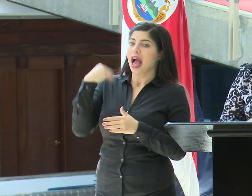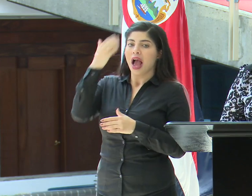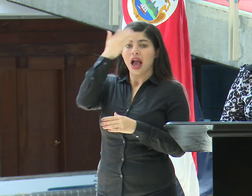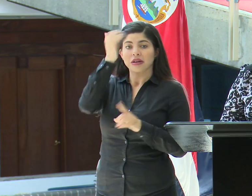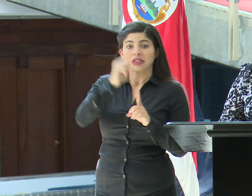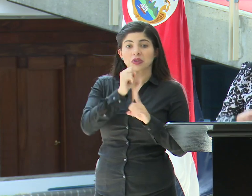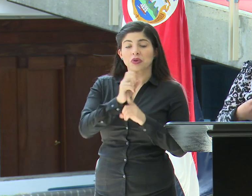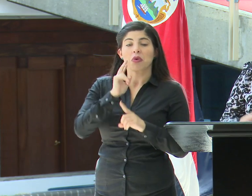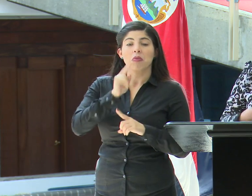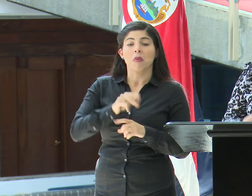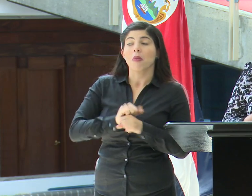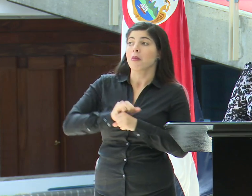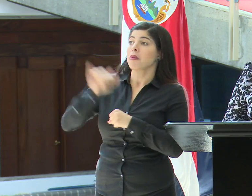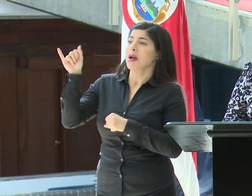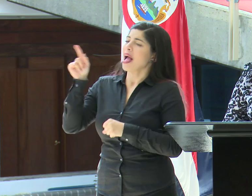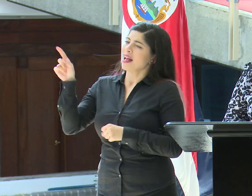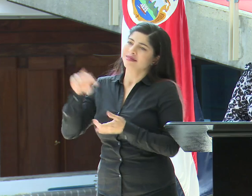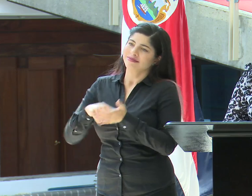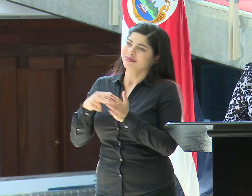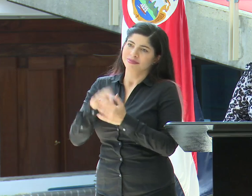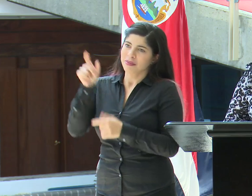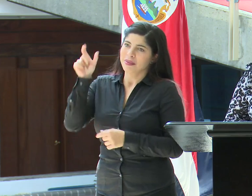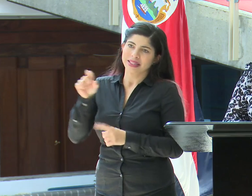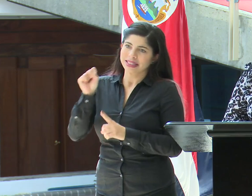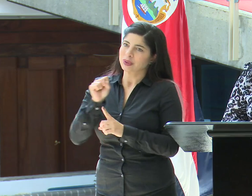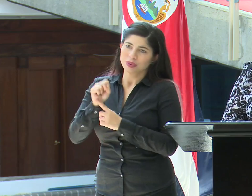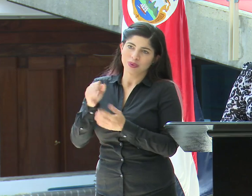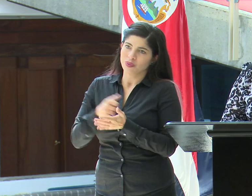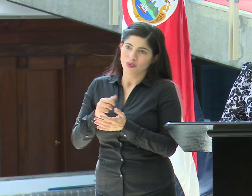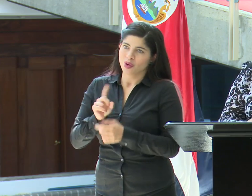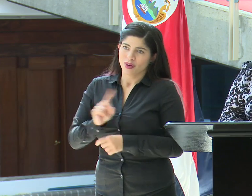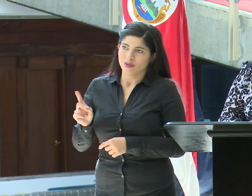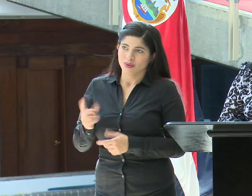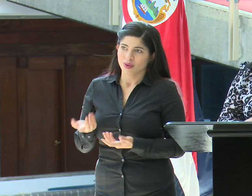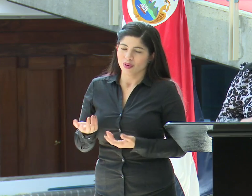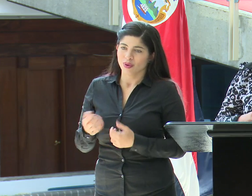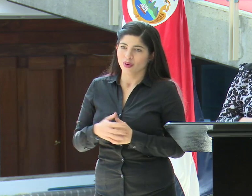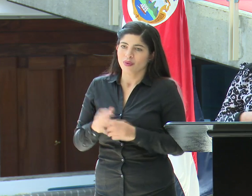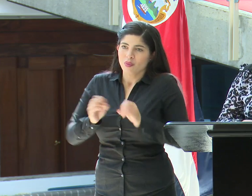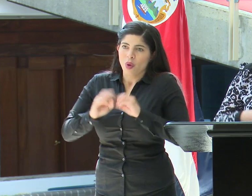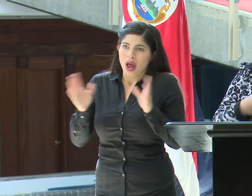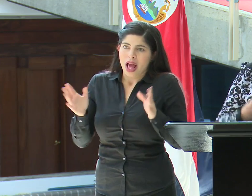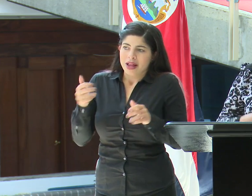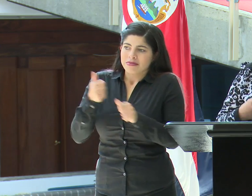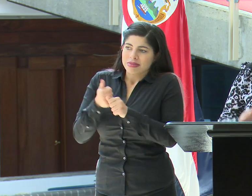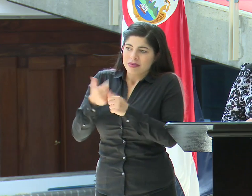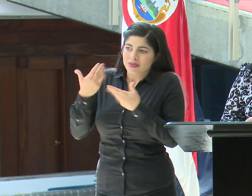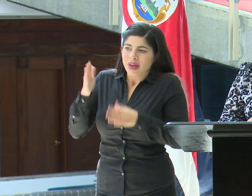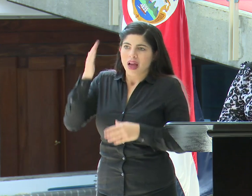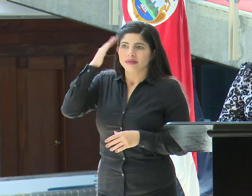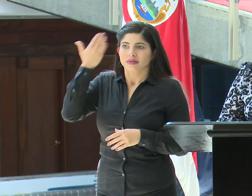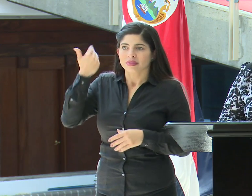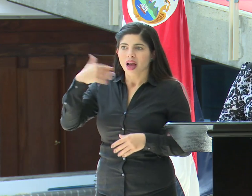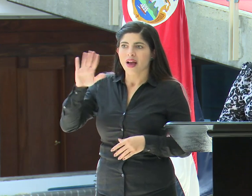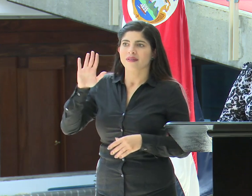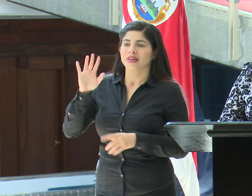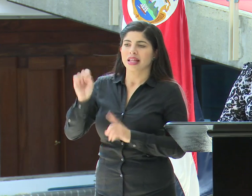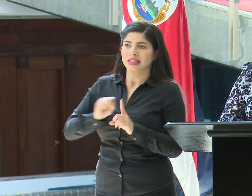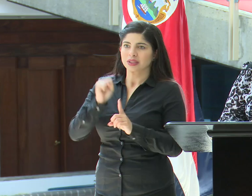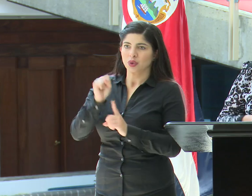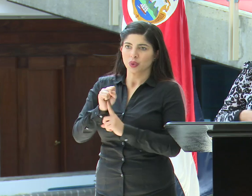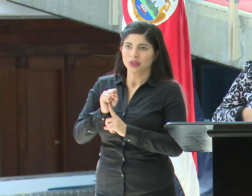esta circunstancia no es un costarricense que esté en una situación de vulnerabilidad. Claramente el mismo conocía y sabía de la